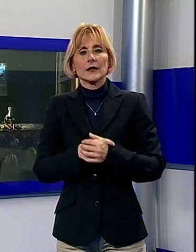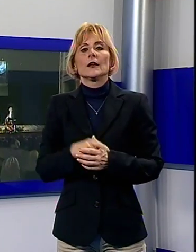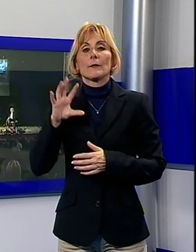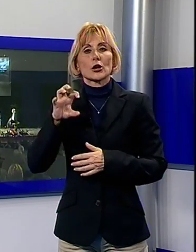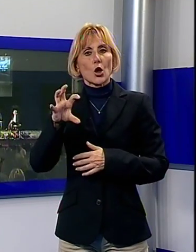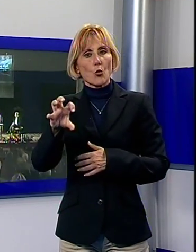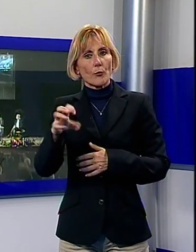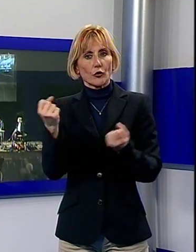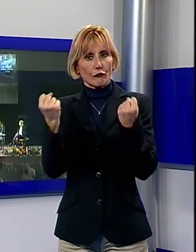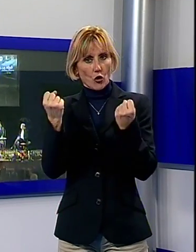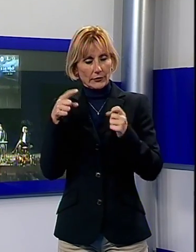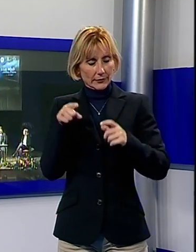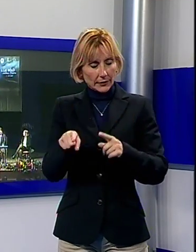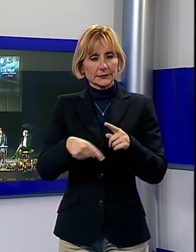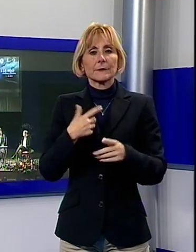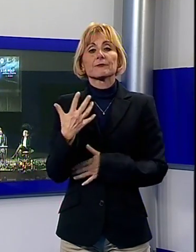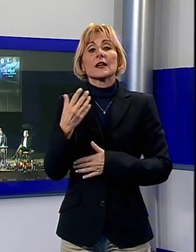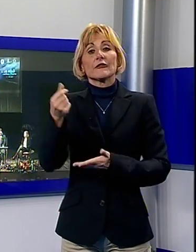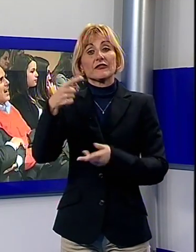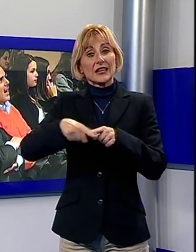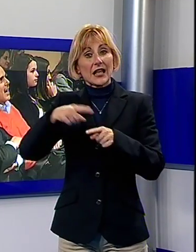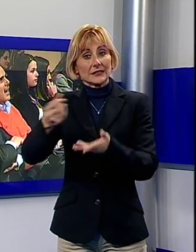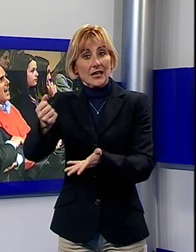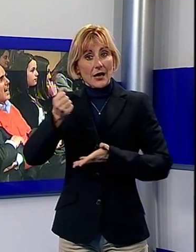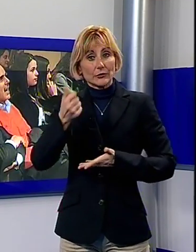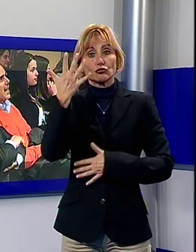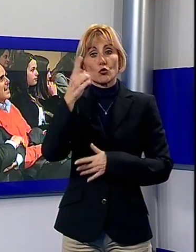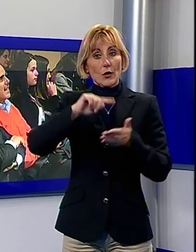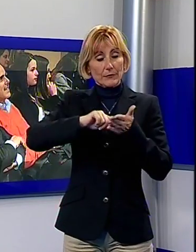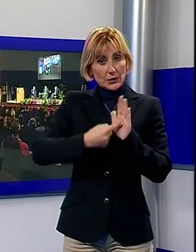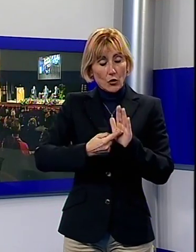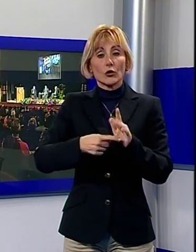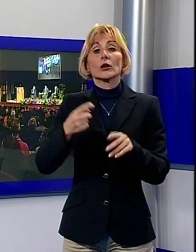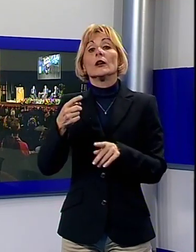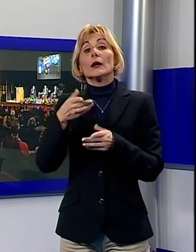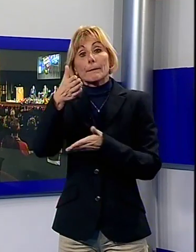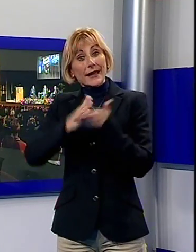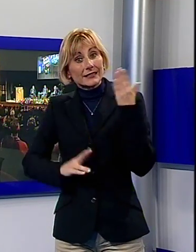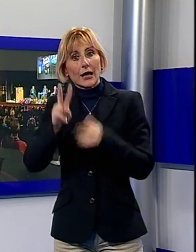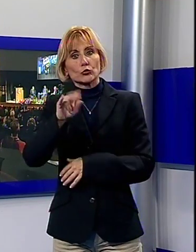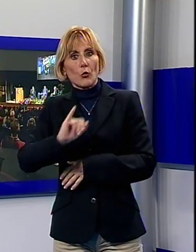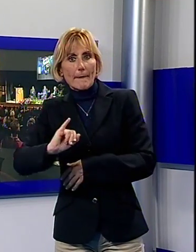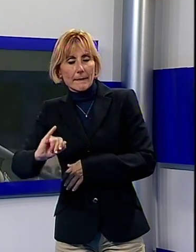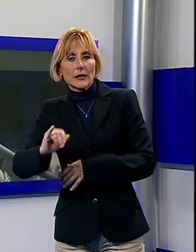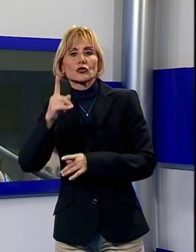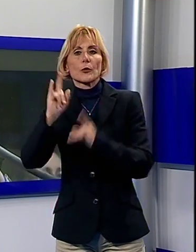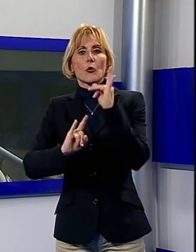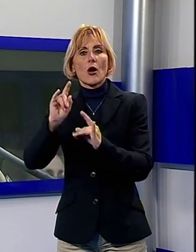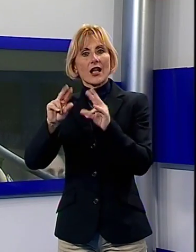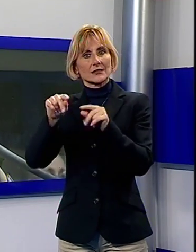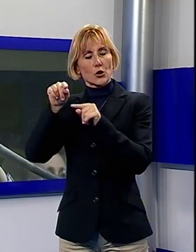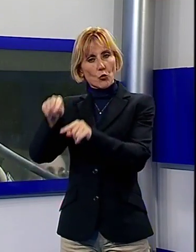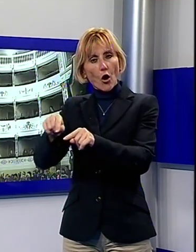Tra l'altro, dei 5 milioni di finanziamenti, 2 milioni e mezzo sono stati riservati proprio alla Rocca di Castelnuovo, dove